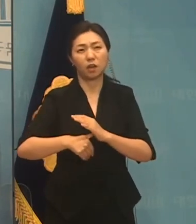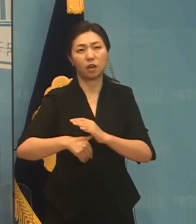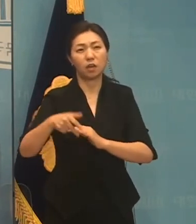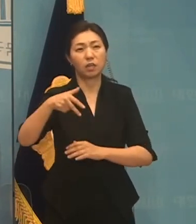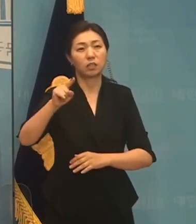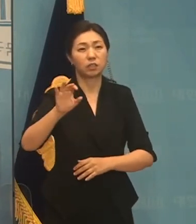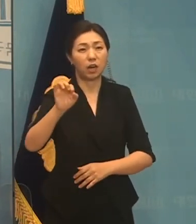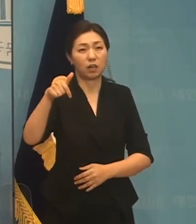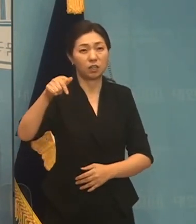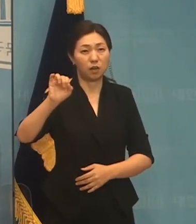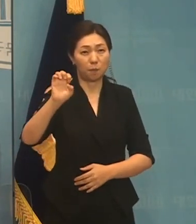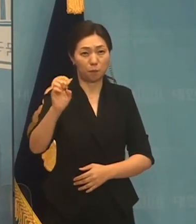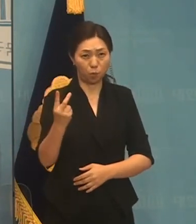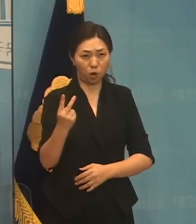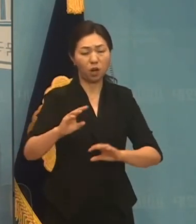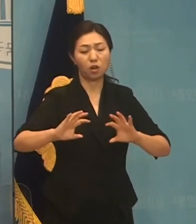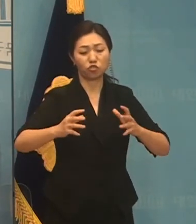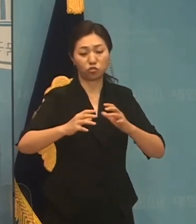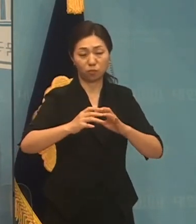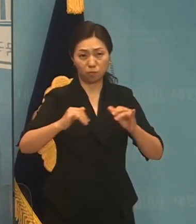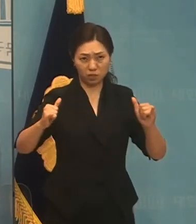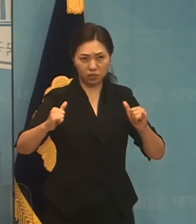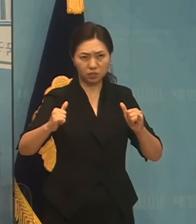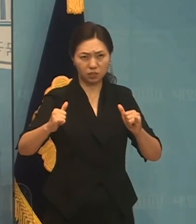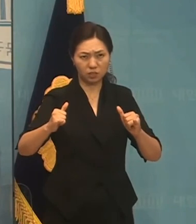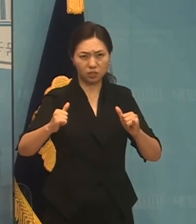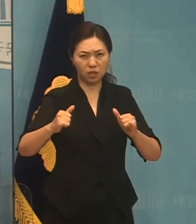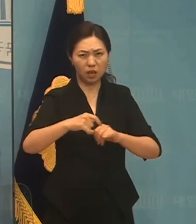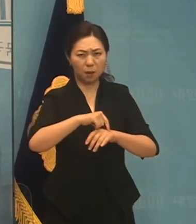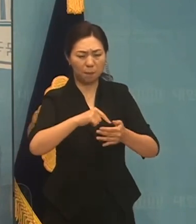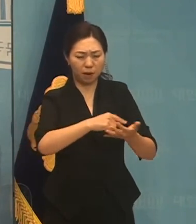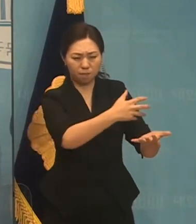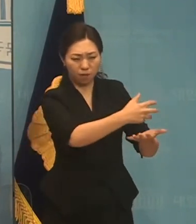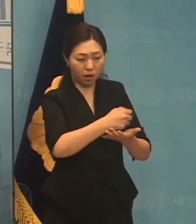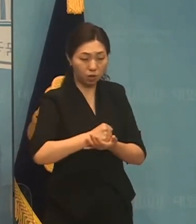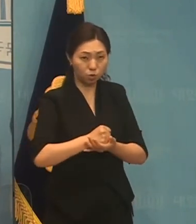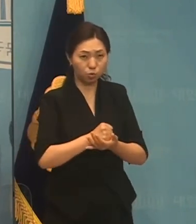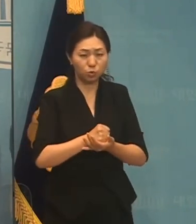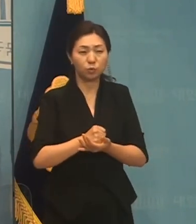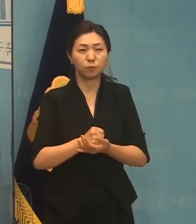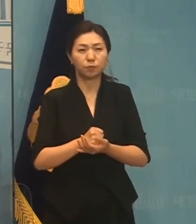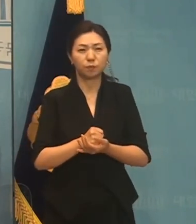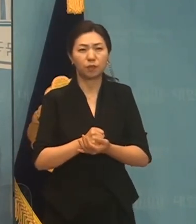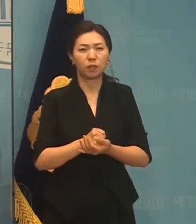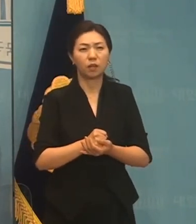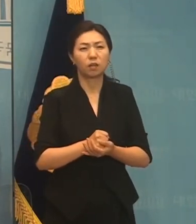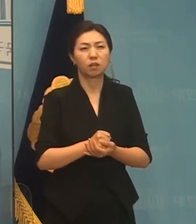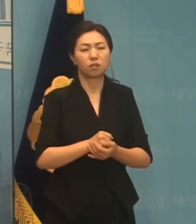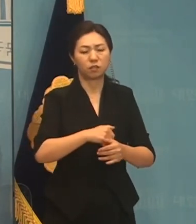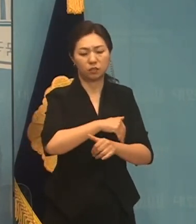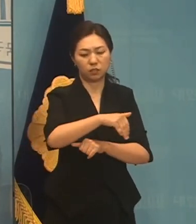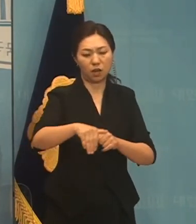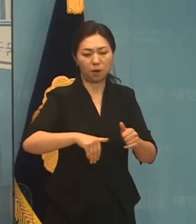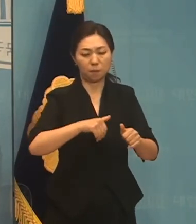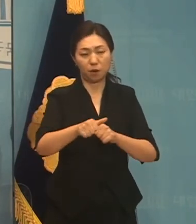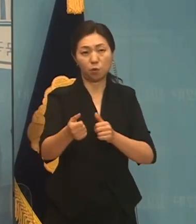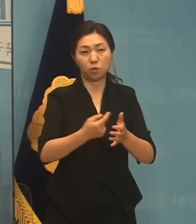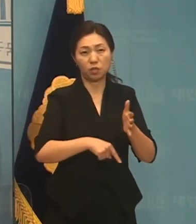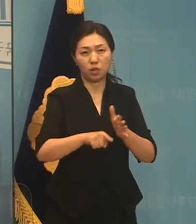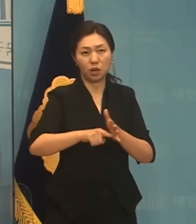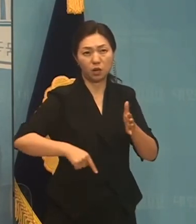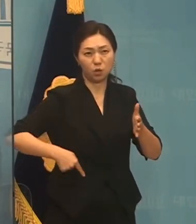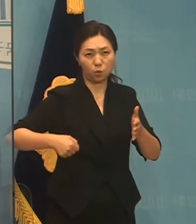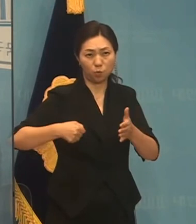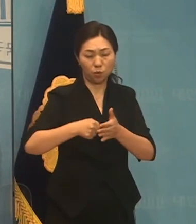국민적 민심의 방랑에 들고 그 자신이 그 호흡을 향해서 용감히 나아온과 동시에